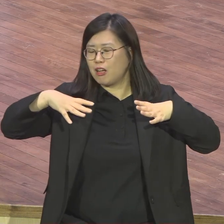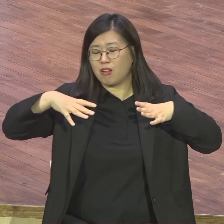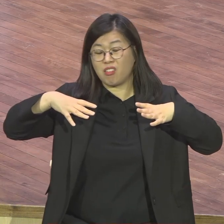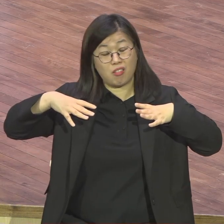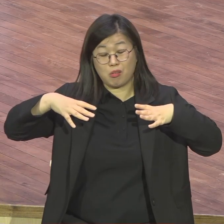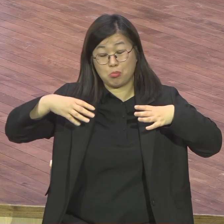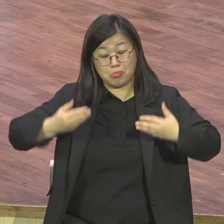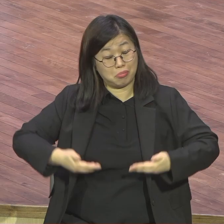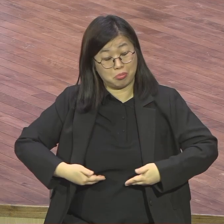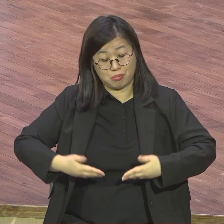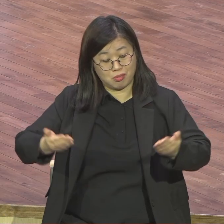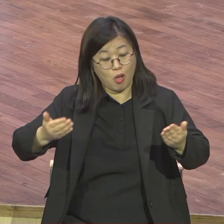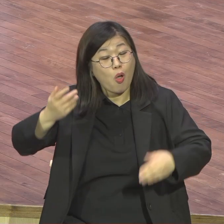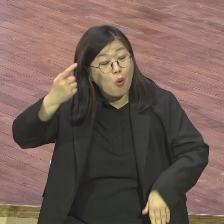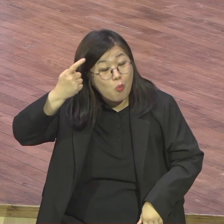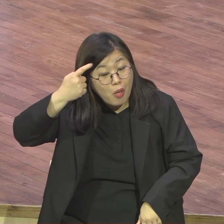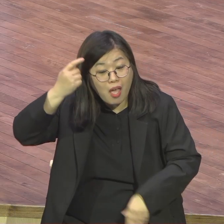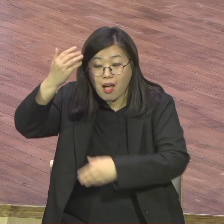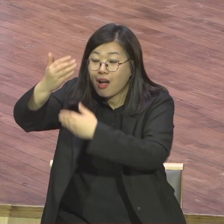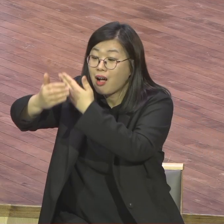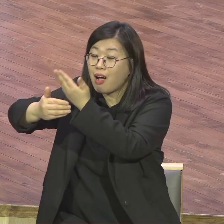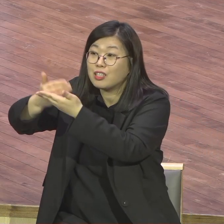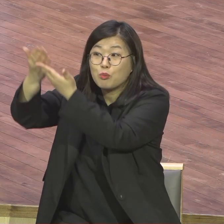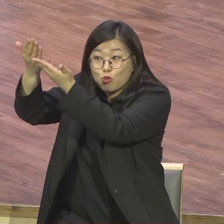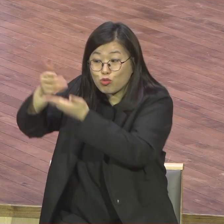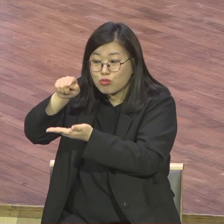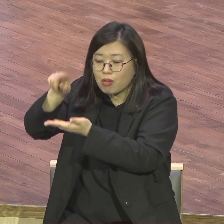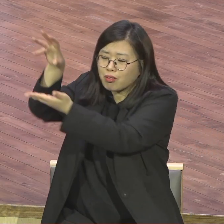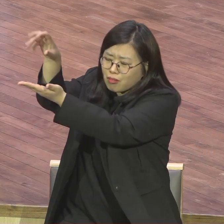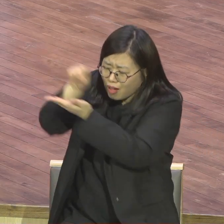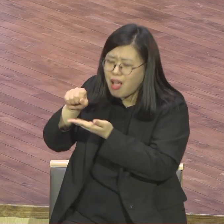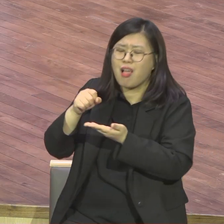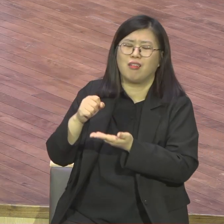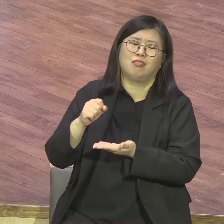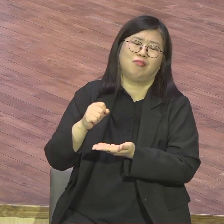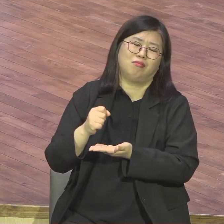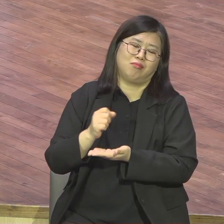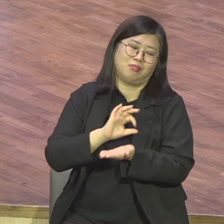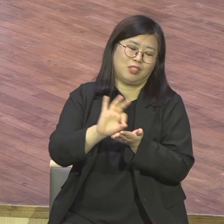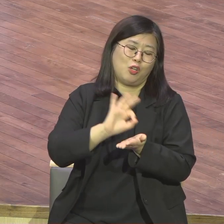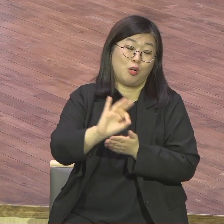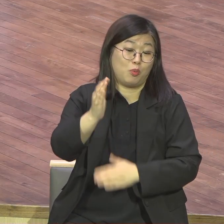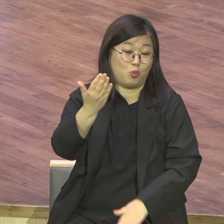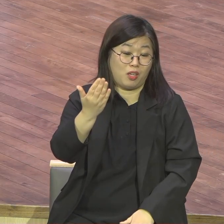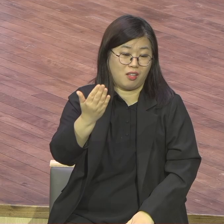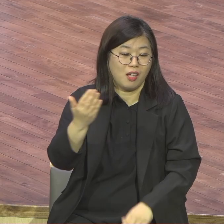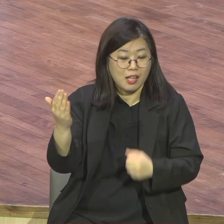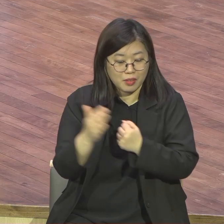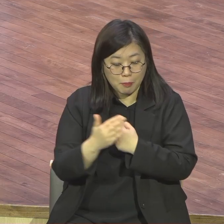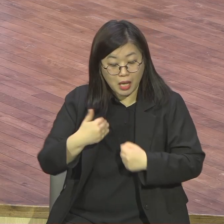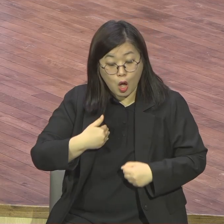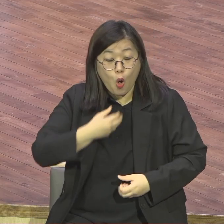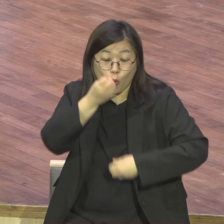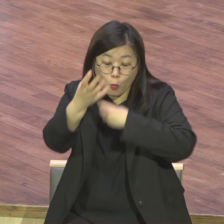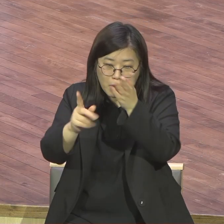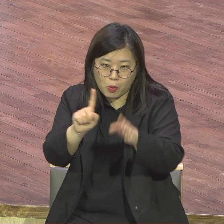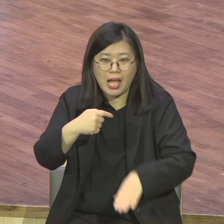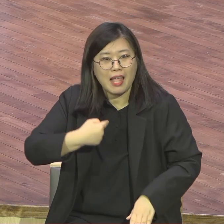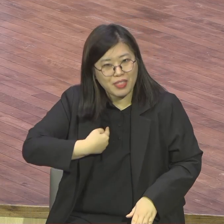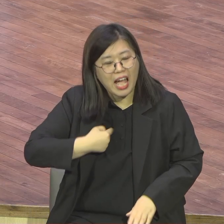그리스도가 서서설 뿐이다 그래서 나의 나된 것은 하나님의 은혜라 은혜라